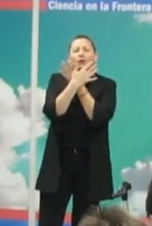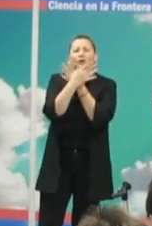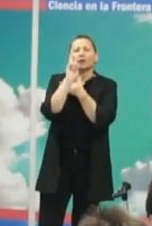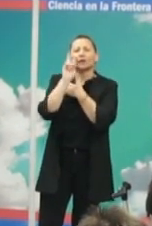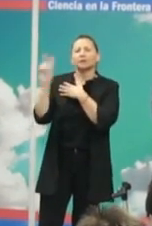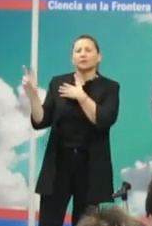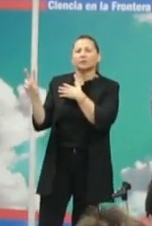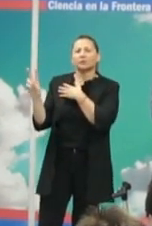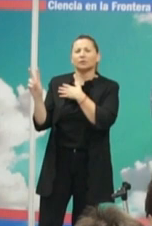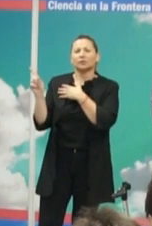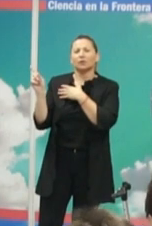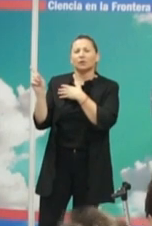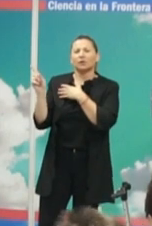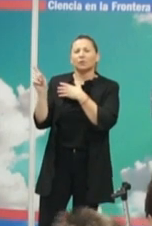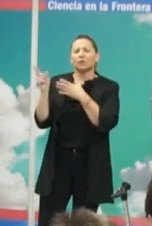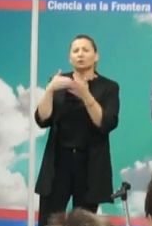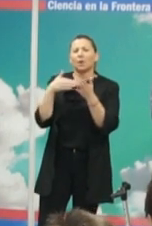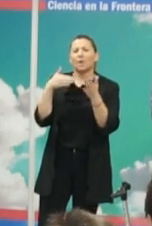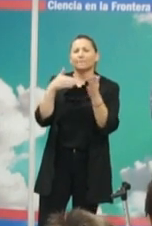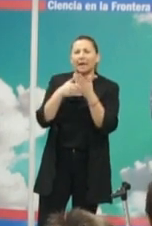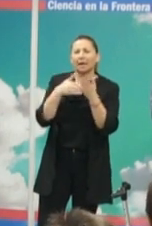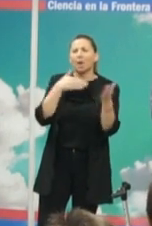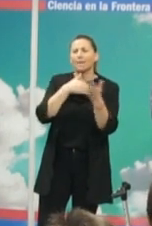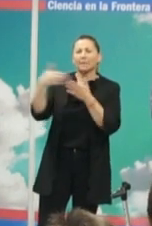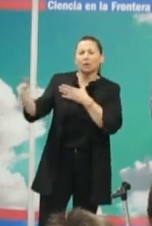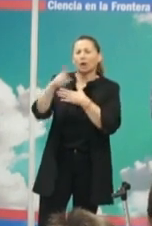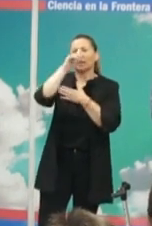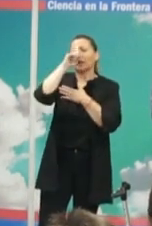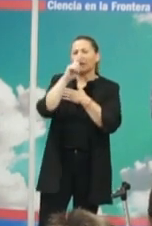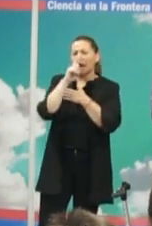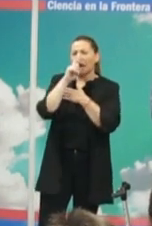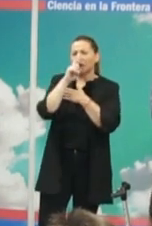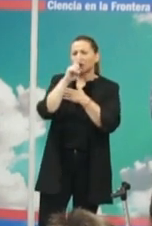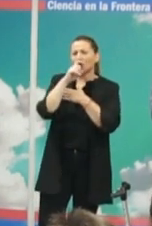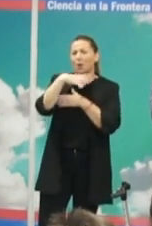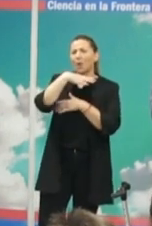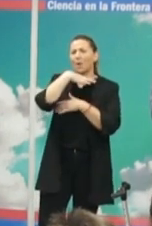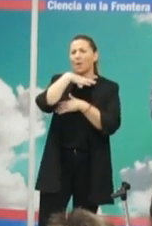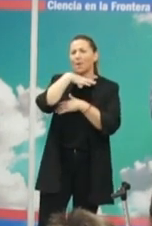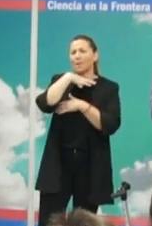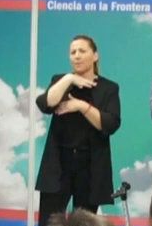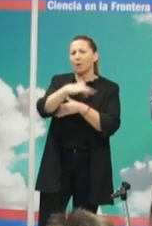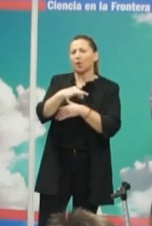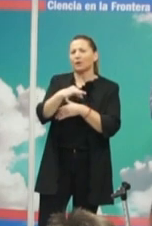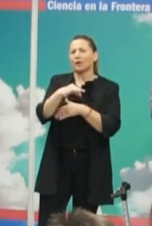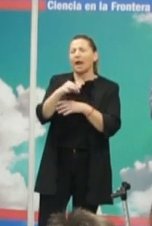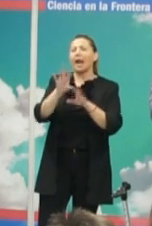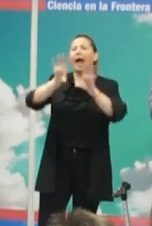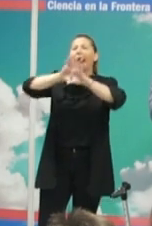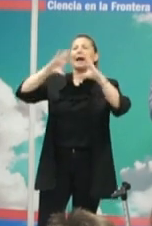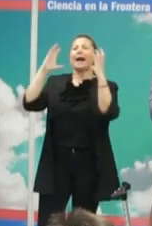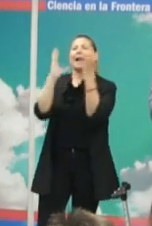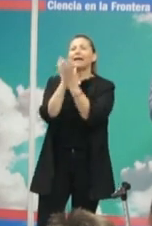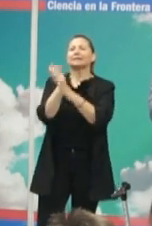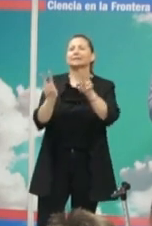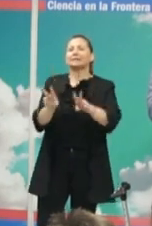¿en cuántos 1.100 o 1.000 millones de años sirvió la fórmula de la Vía Láctea nueva de la fusión de